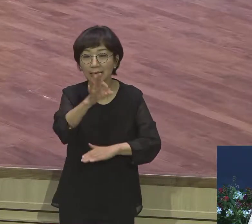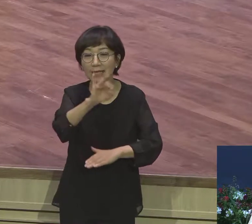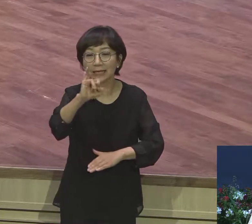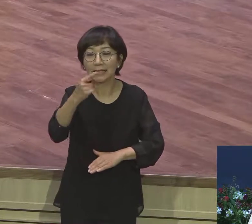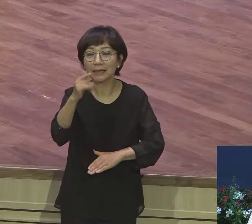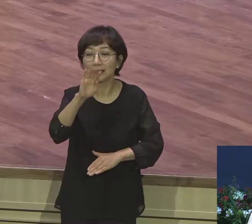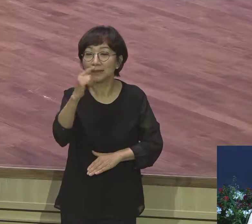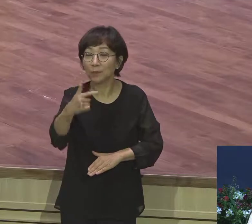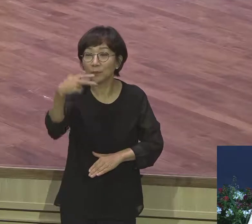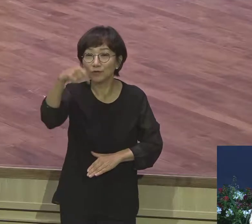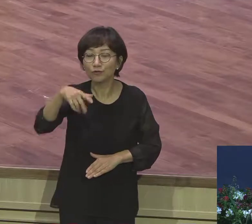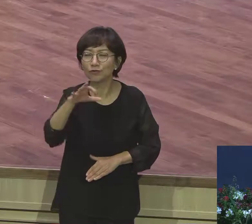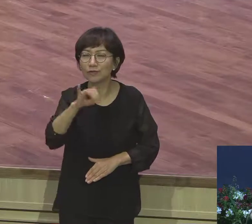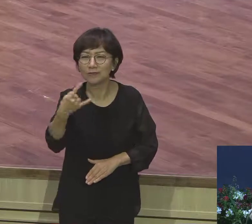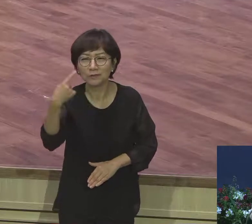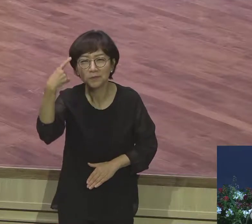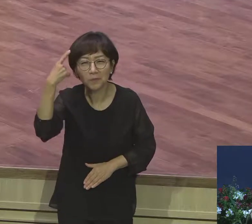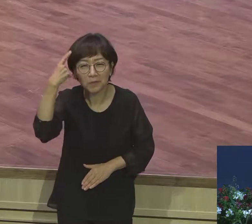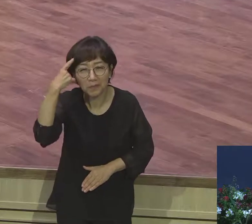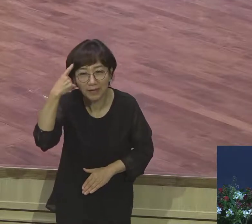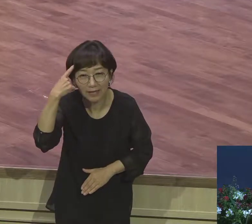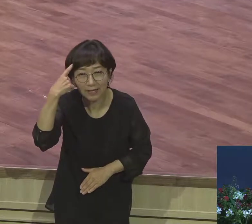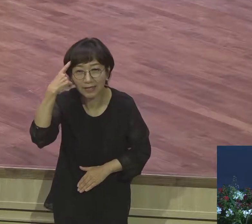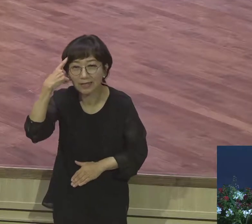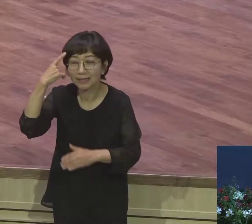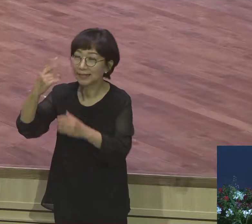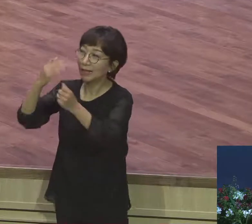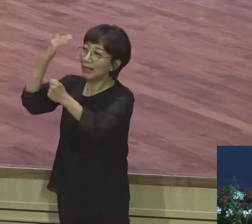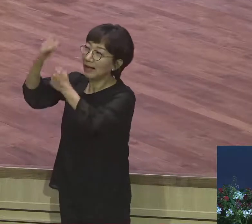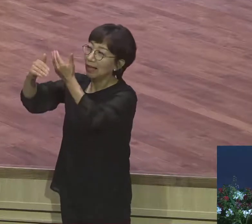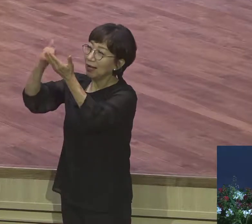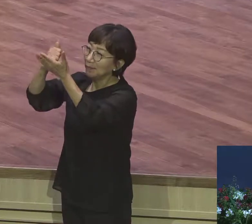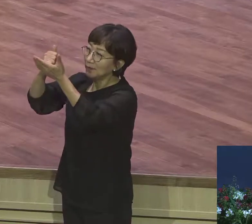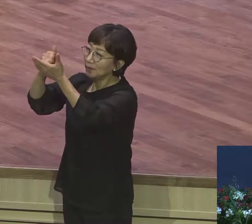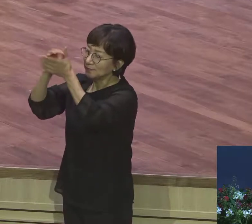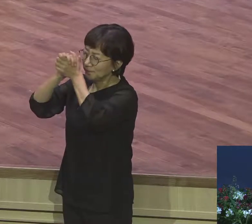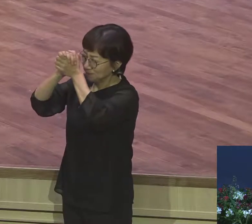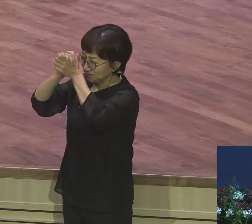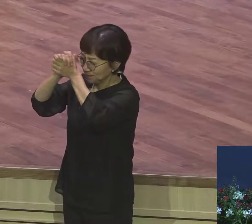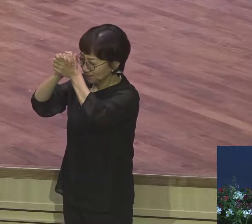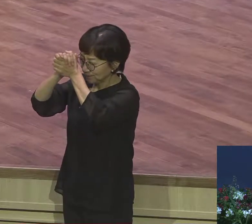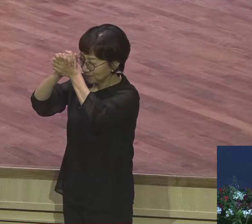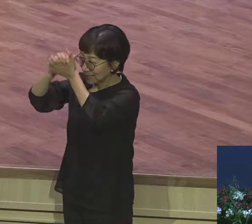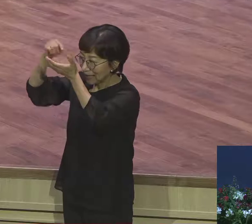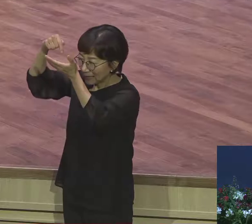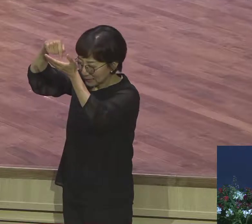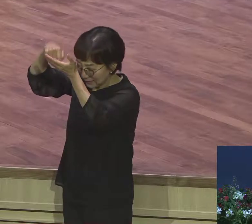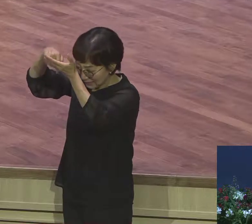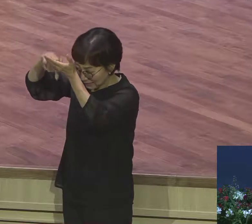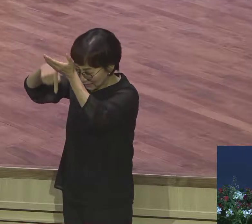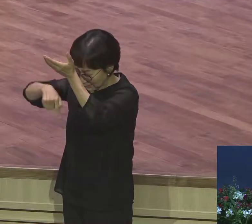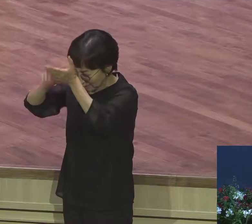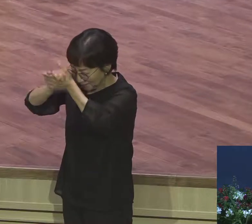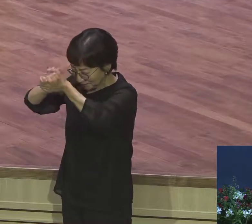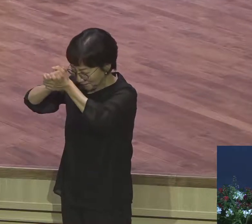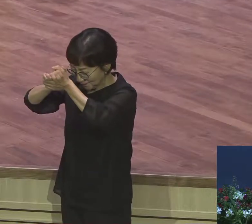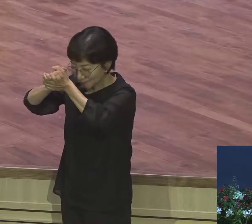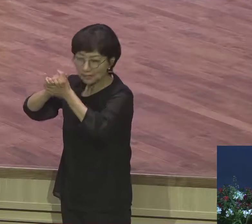깊은 소통을 하지 않았기 때문에 하나님과 깊은 소통이 인격적